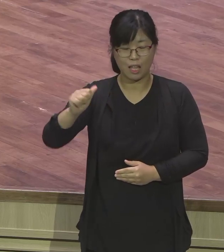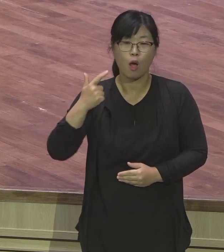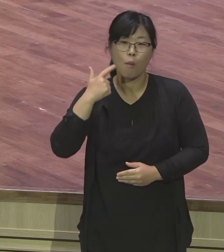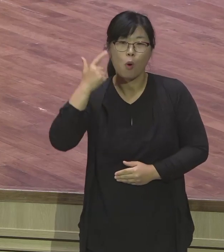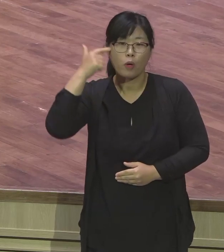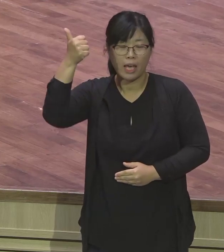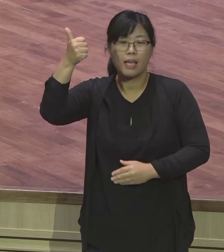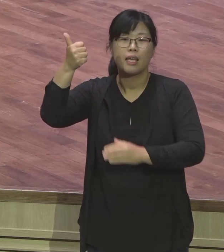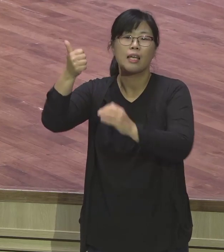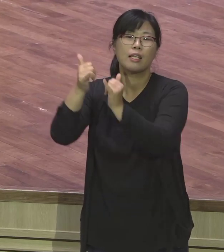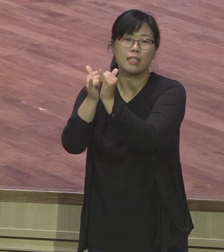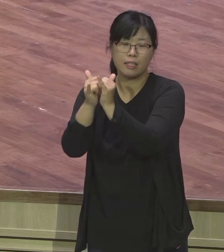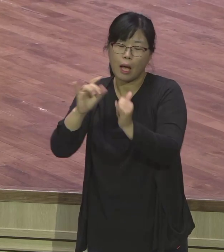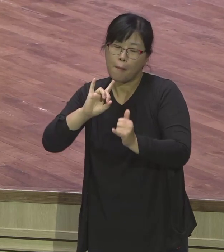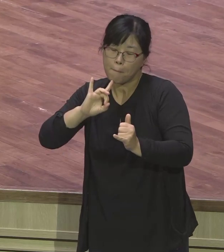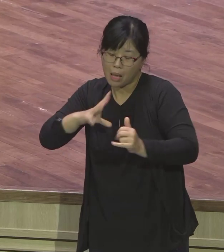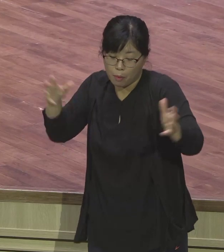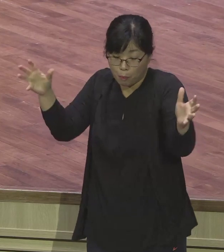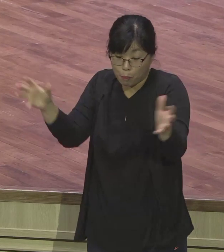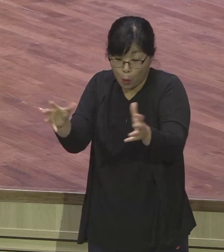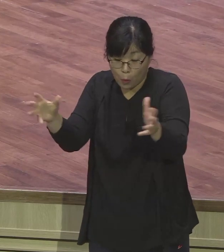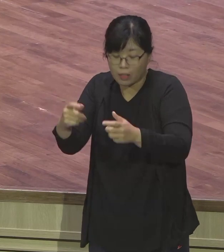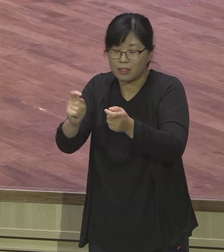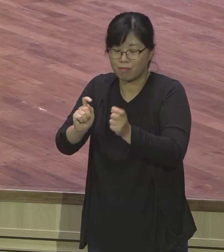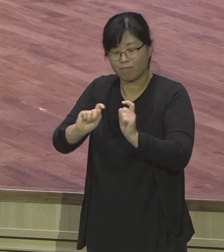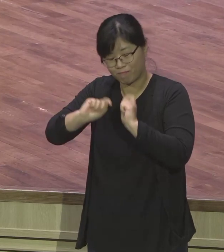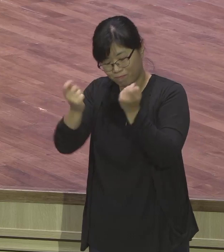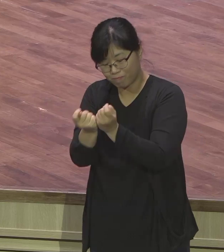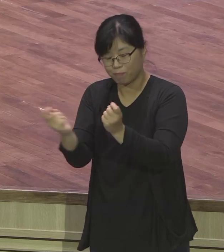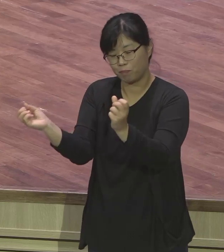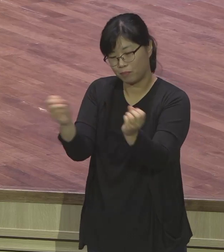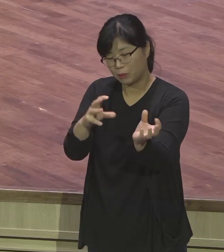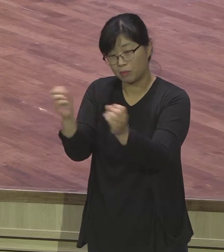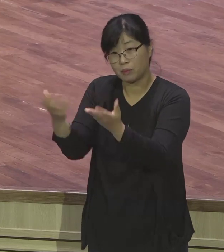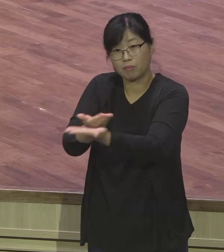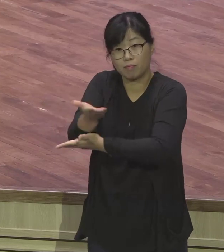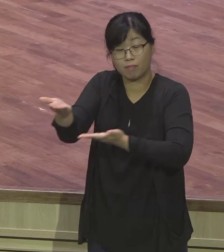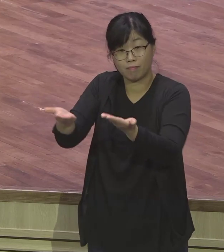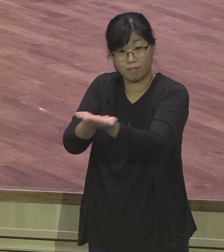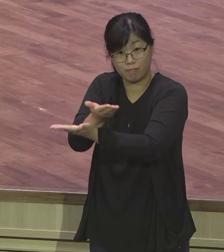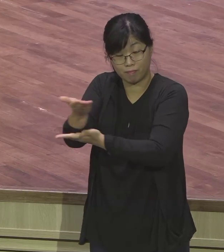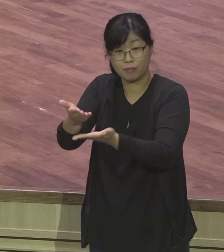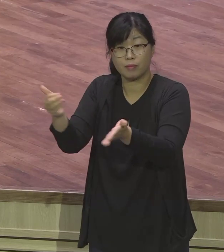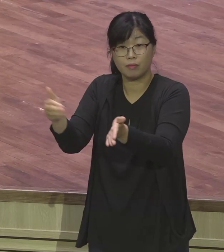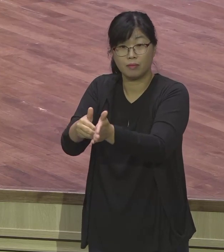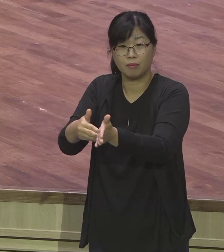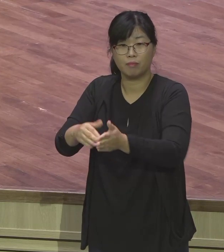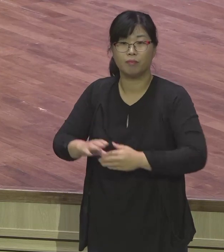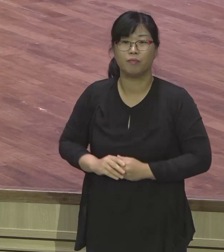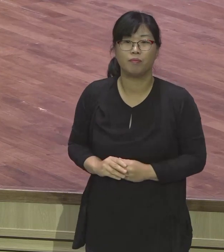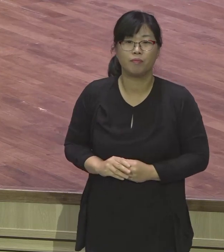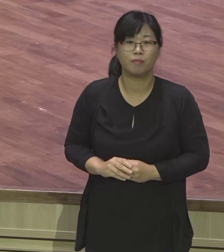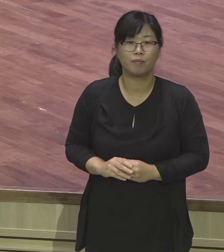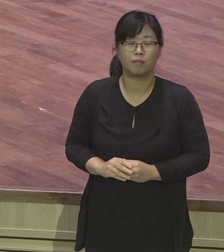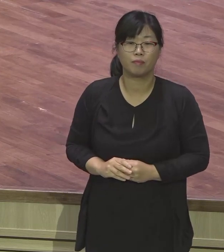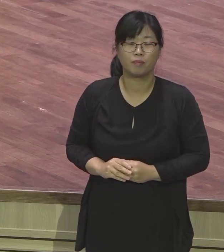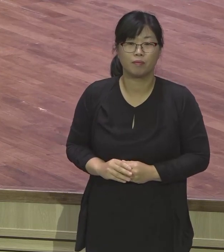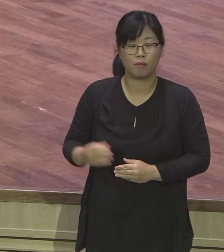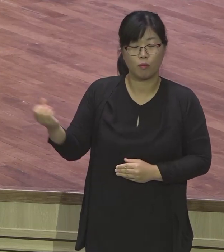가지게 되었습니다. 북미주 산업인 대회가 있었습니다. 북미주 영산업인과